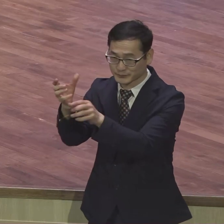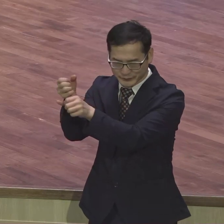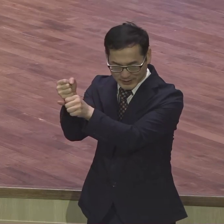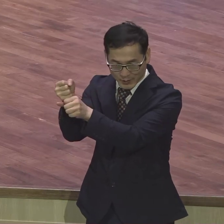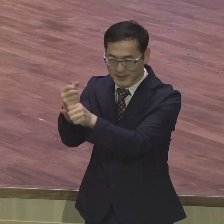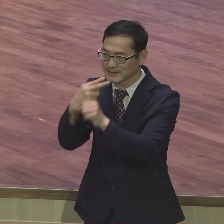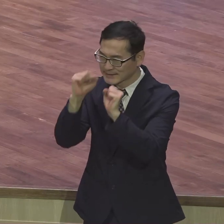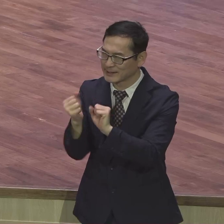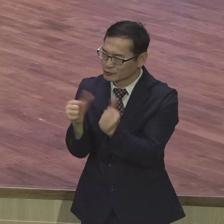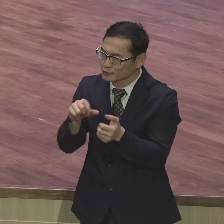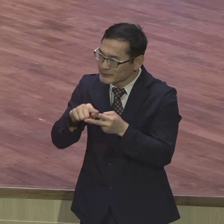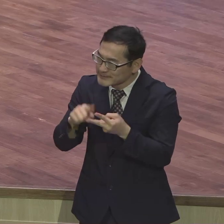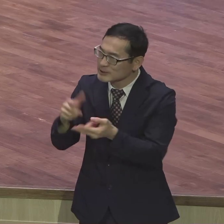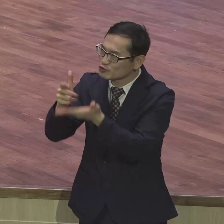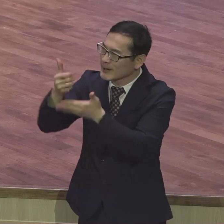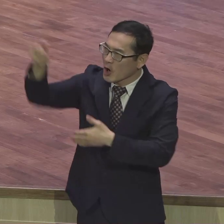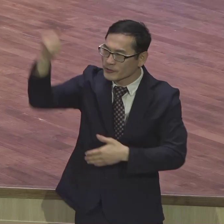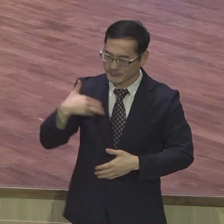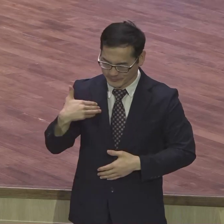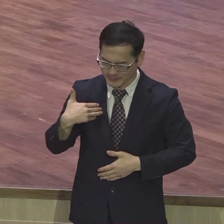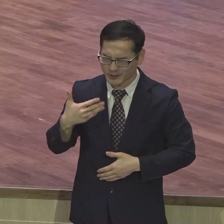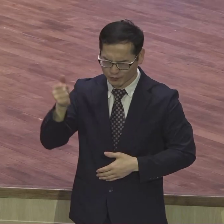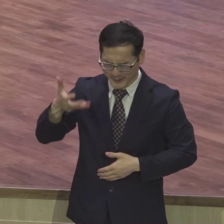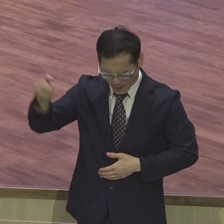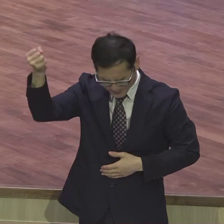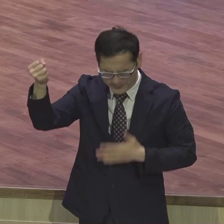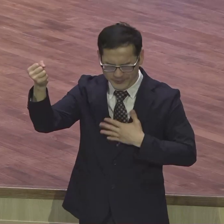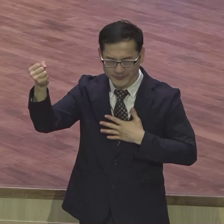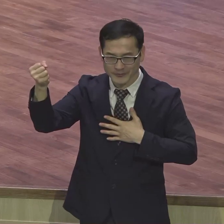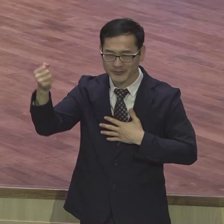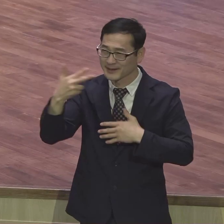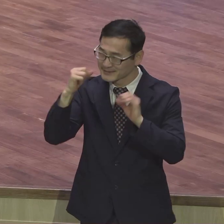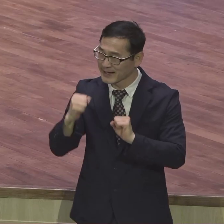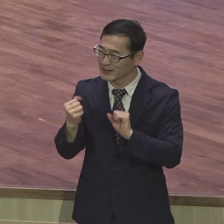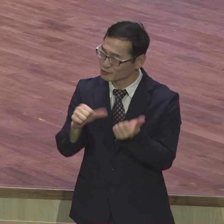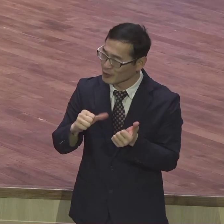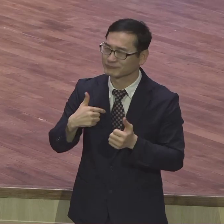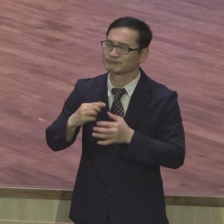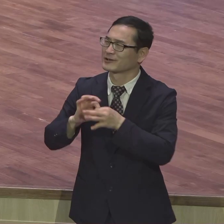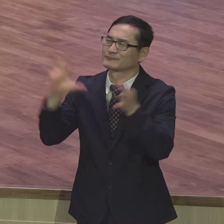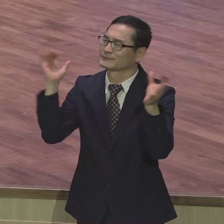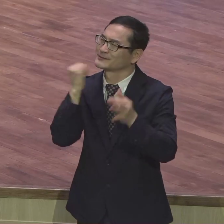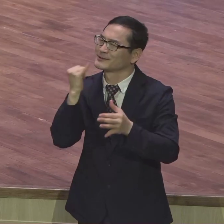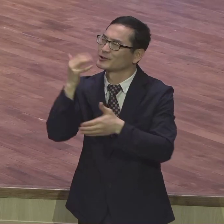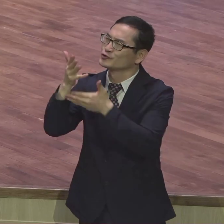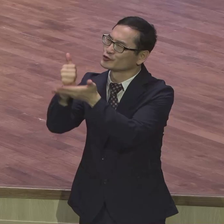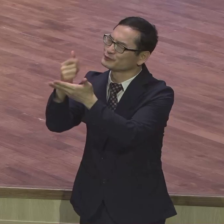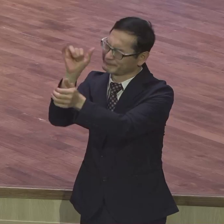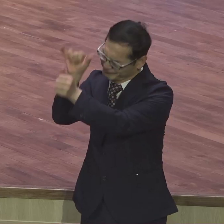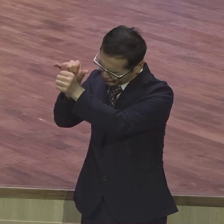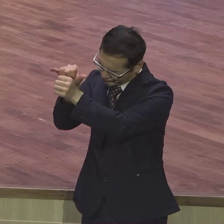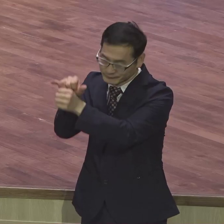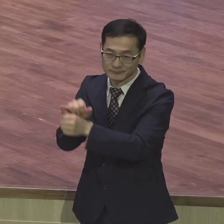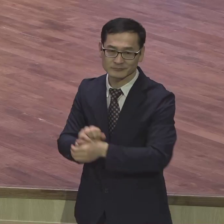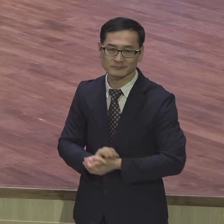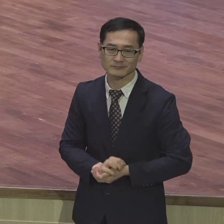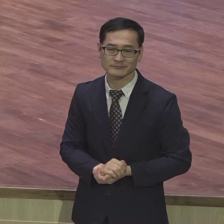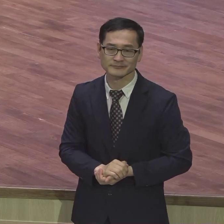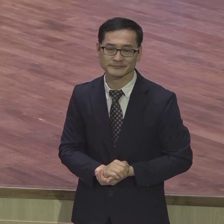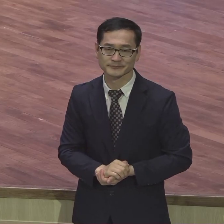죽으나 주의 것입니다 살아도 괜찮고 죽어도 괜찮고 있어도 괜찮고 없어도 괜찮고 관계없다 주를 위해 사는